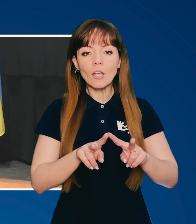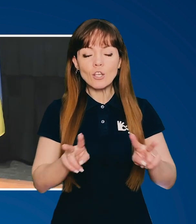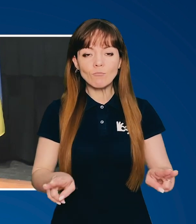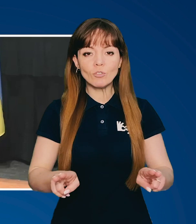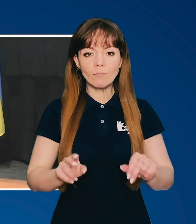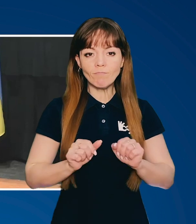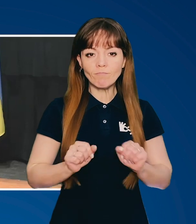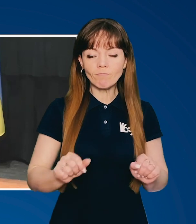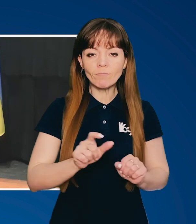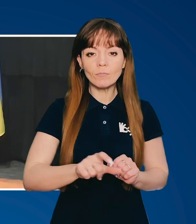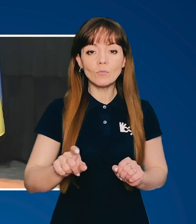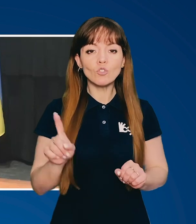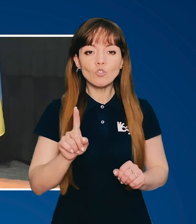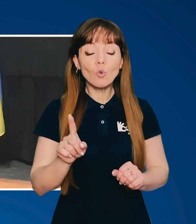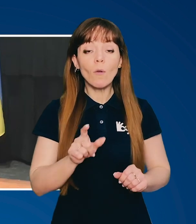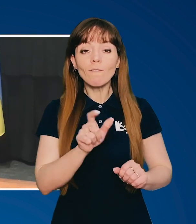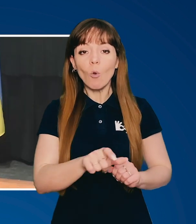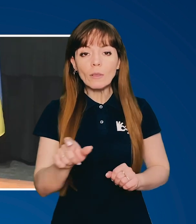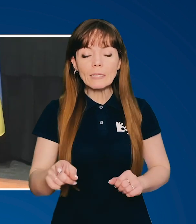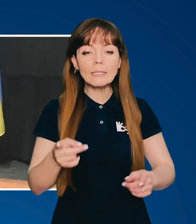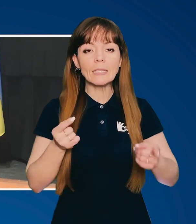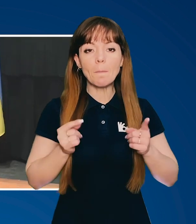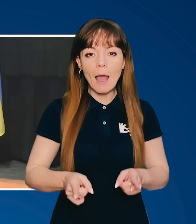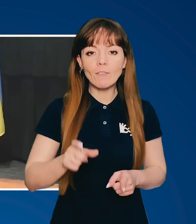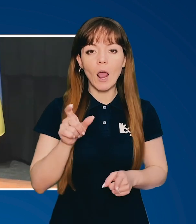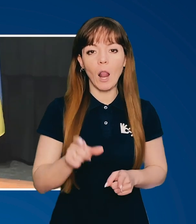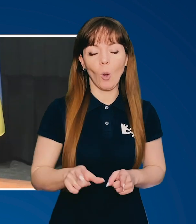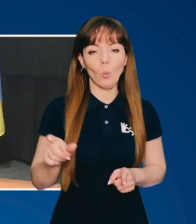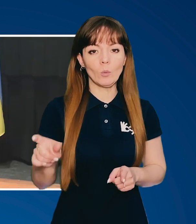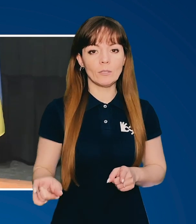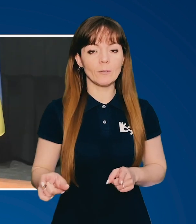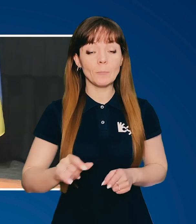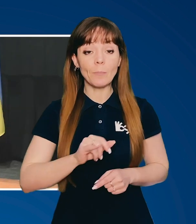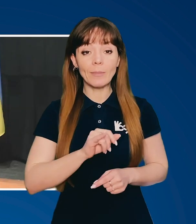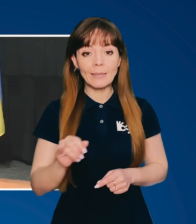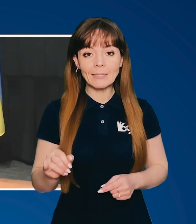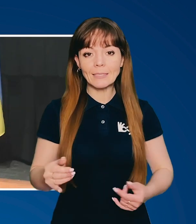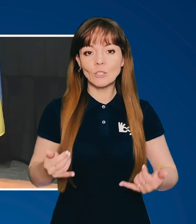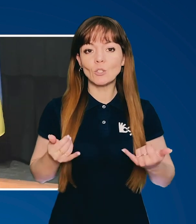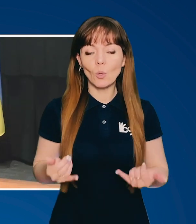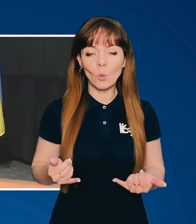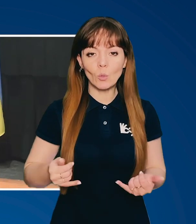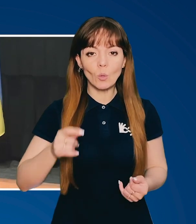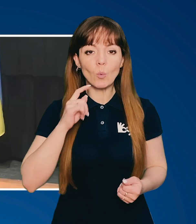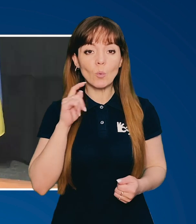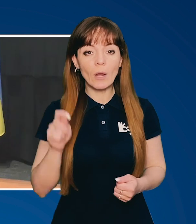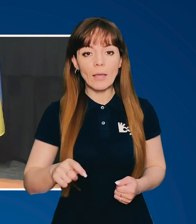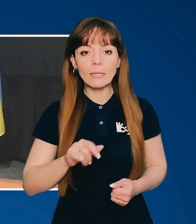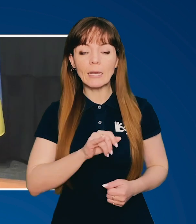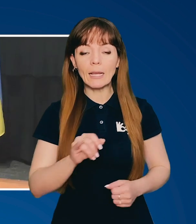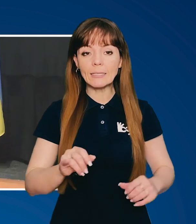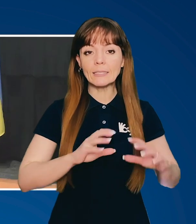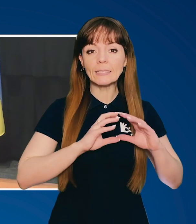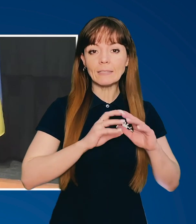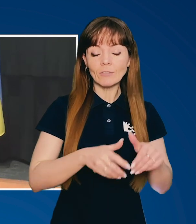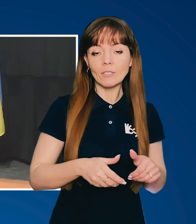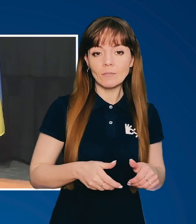кріпакам, що вони насправді люди. І сьогодні Україна і світ